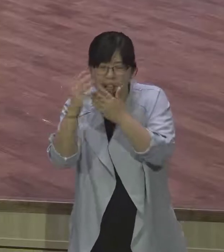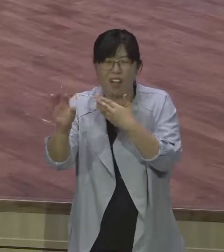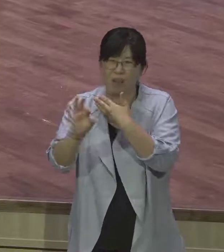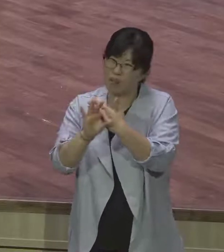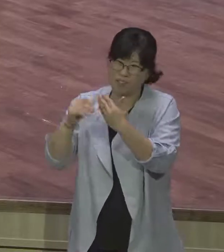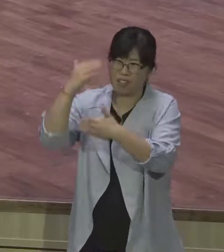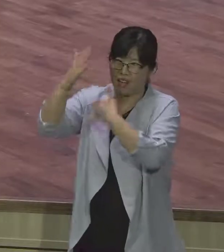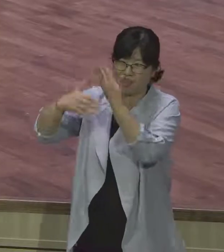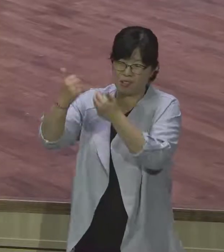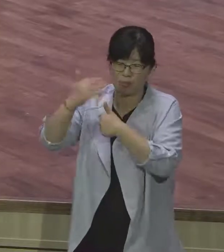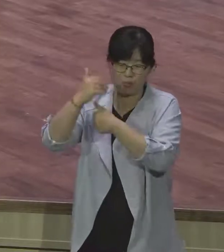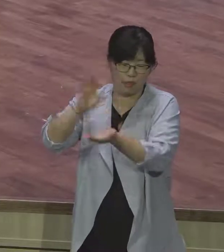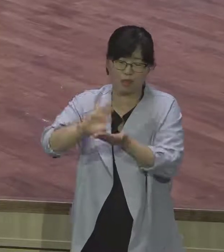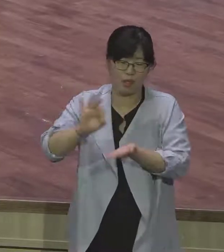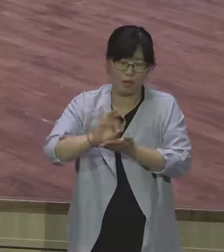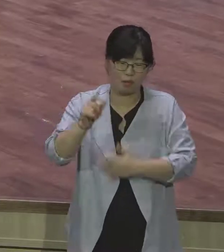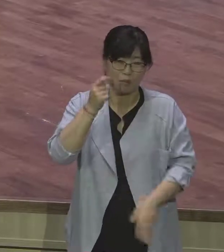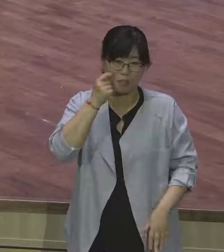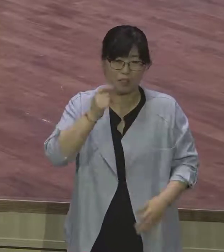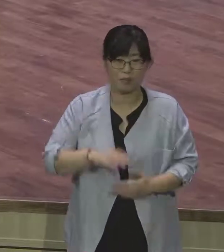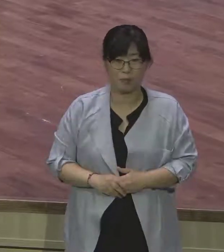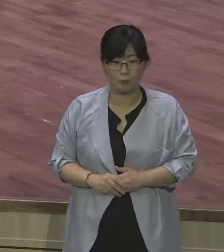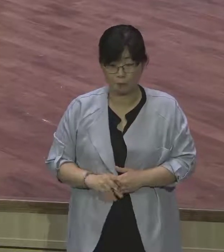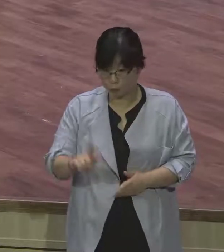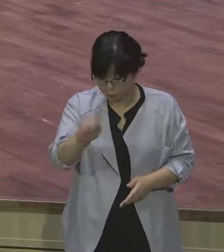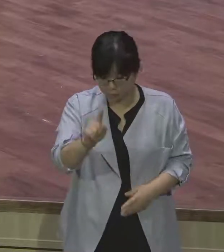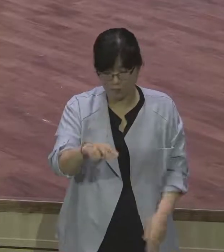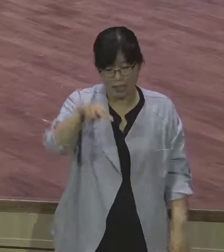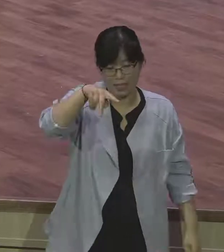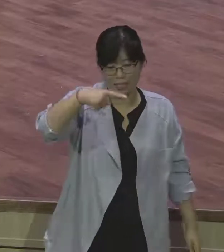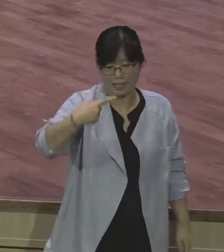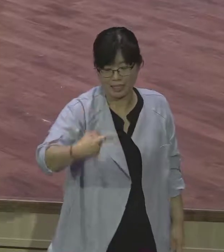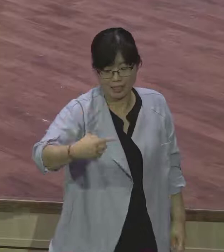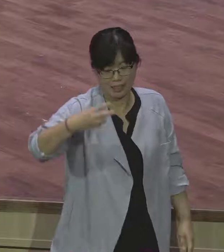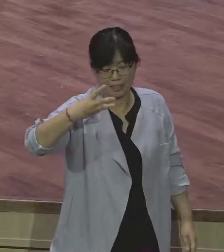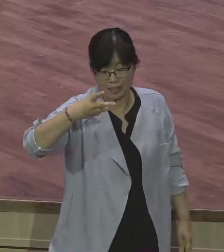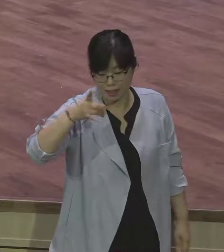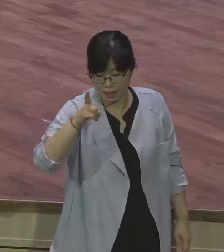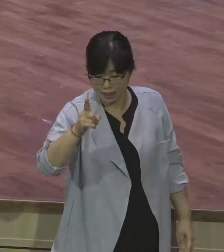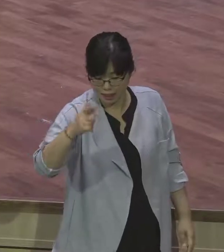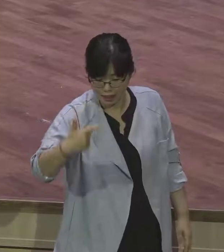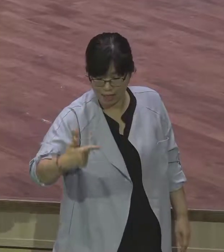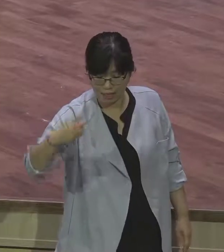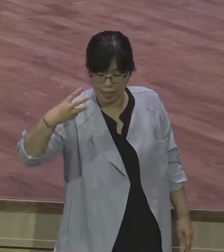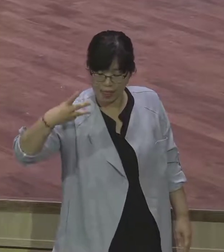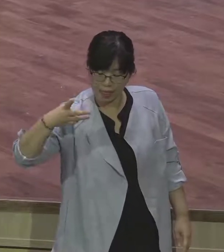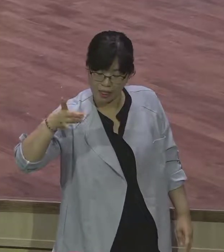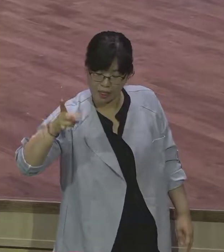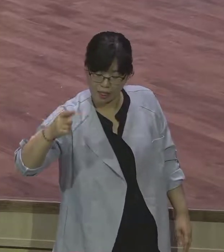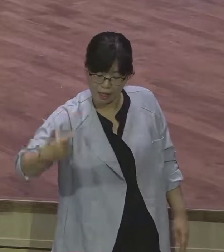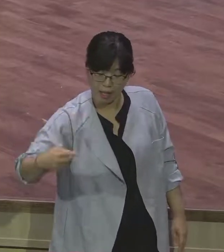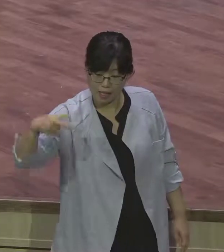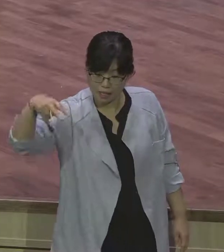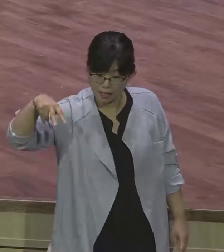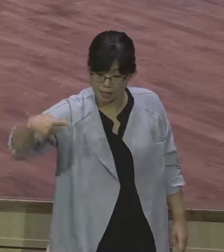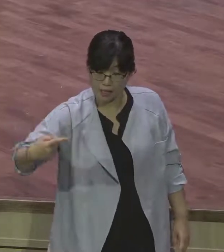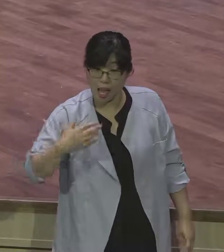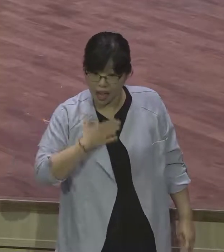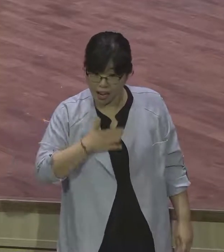스탠레스 제가 이 벨브 사업을 해봤기 때문에요 주물 부터 시작해 주물 이 공장부터 해가지고요 이거